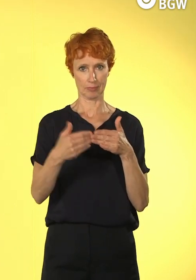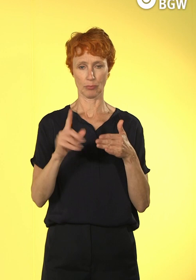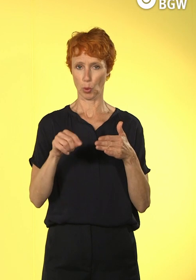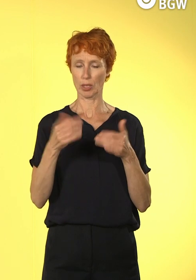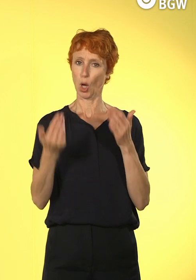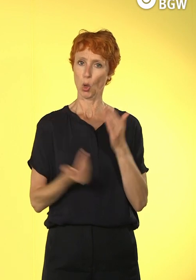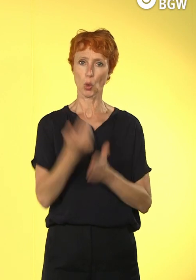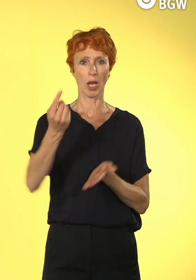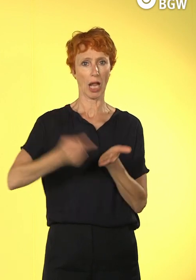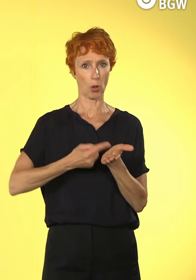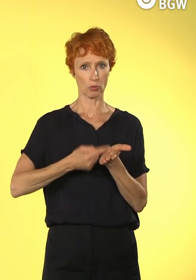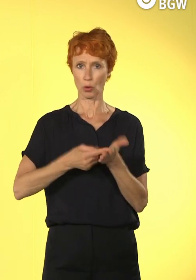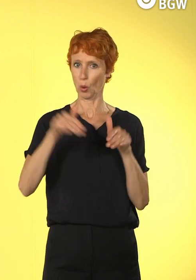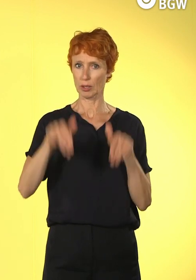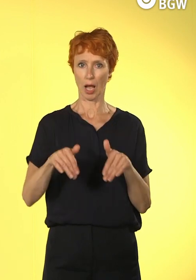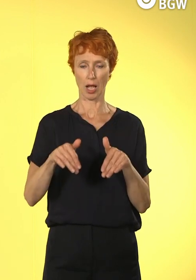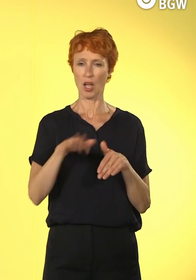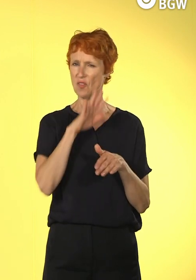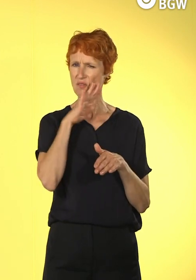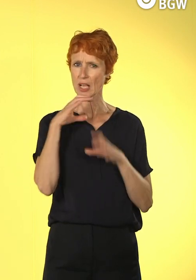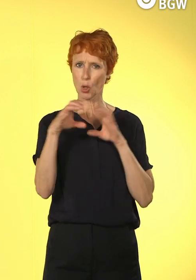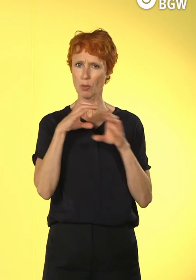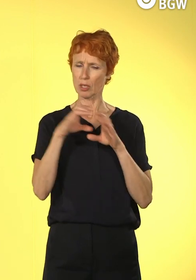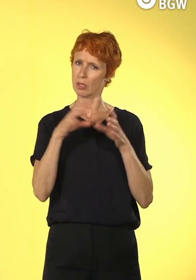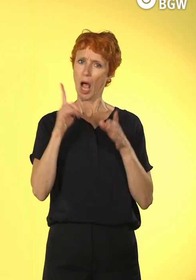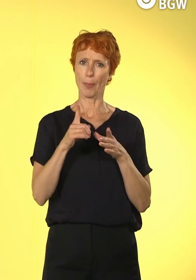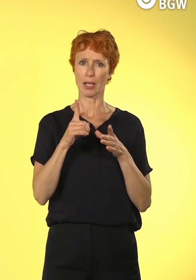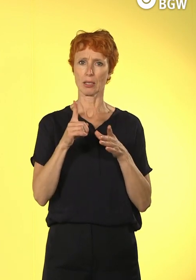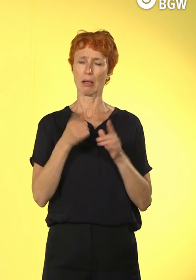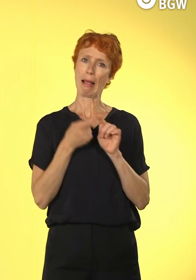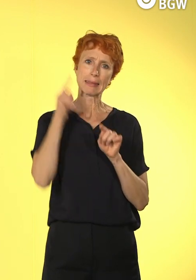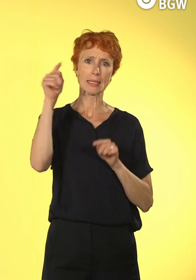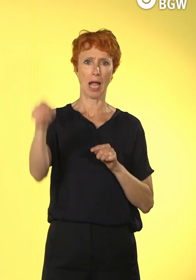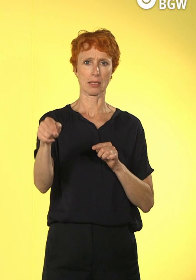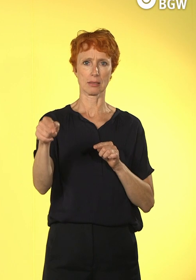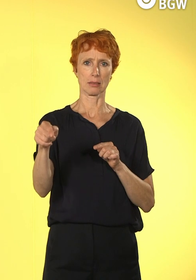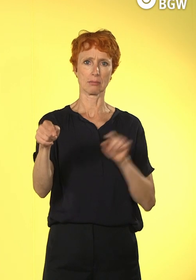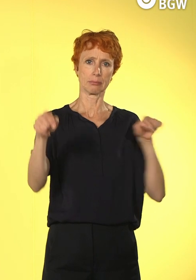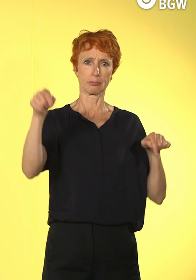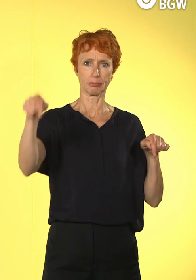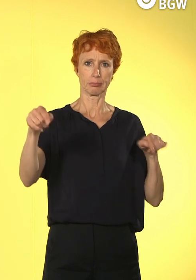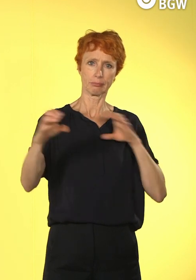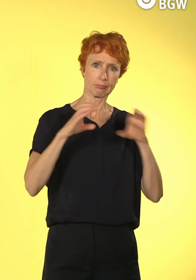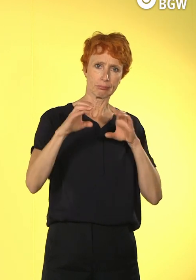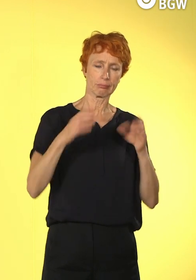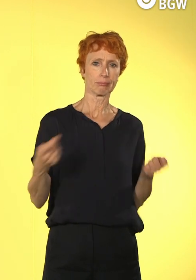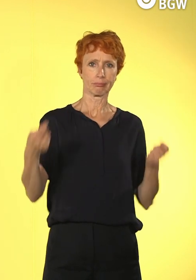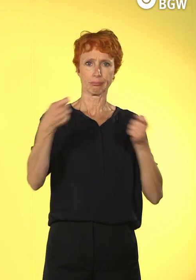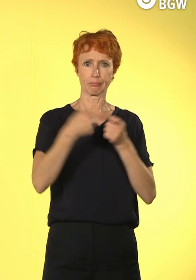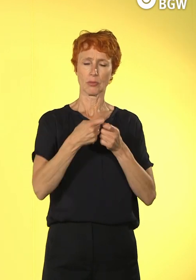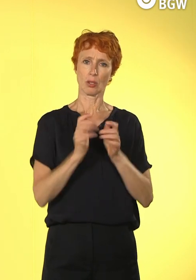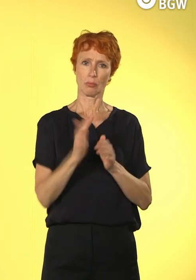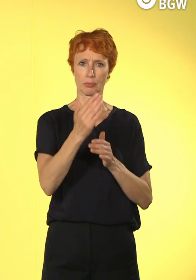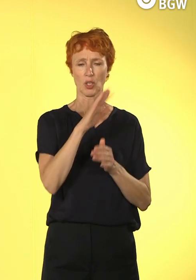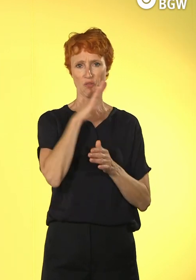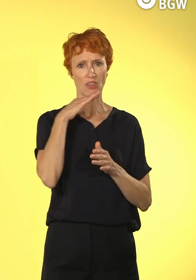Distanzkommunikation intensiver zu gestalten, dass wir da große Fortschritte gemacht haben. Wir haben